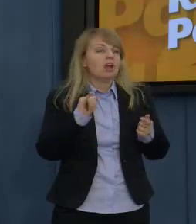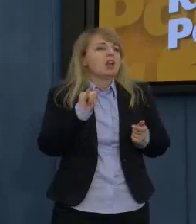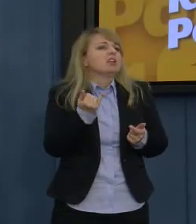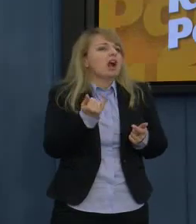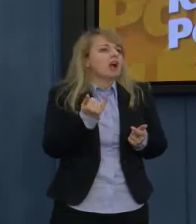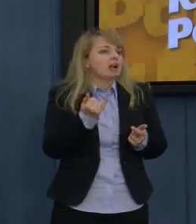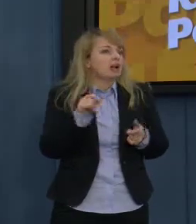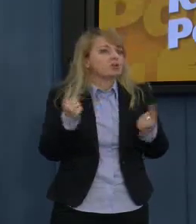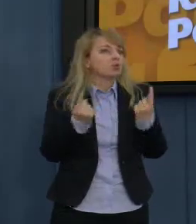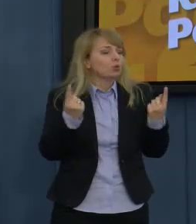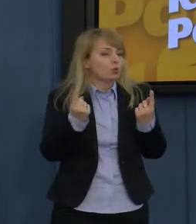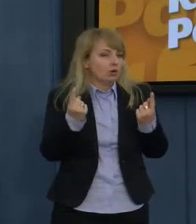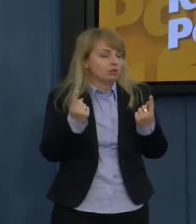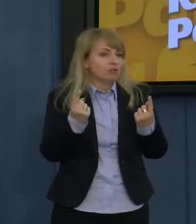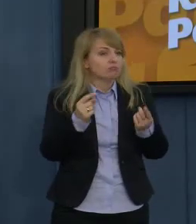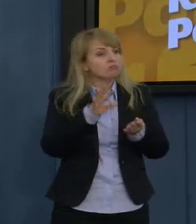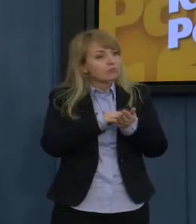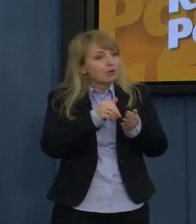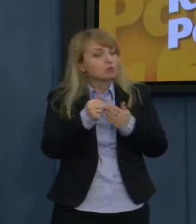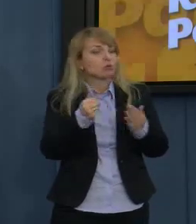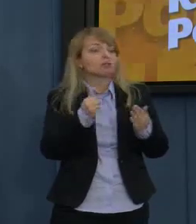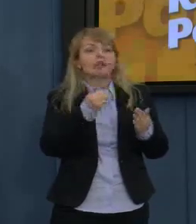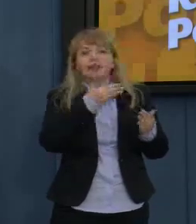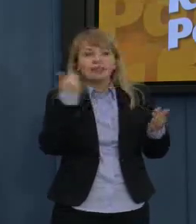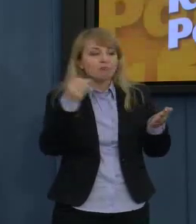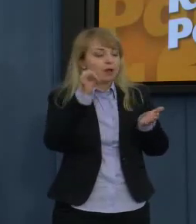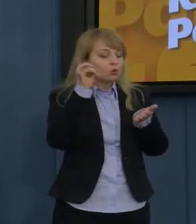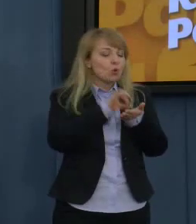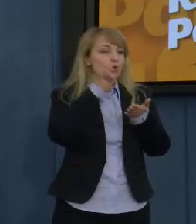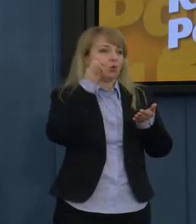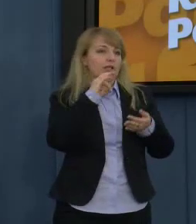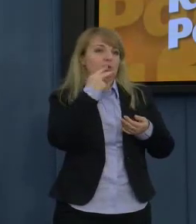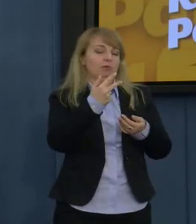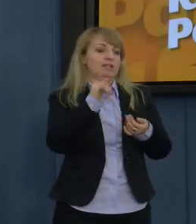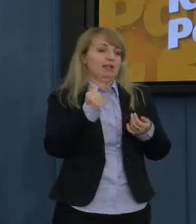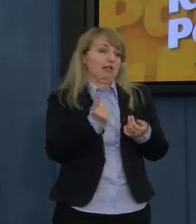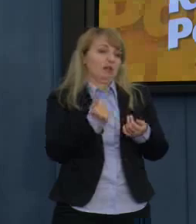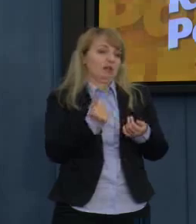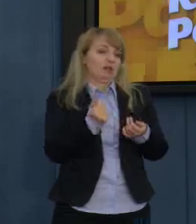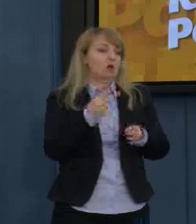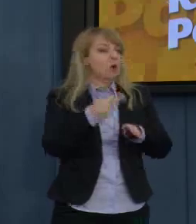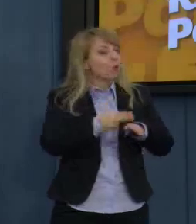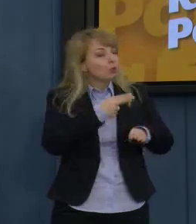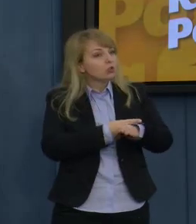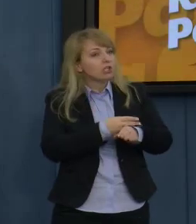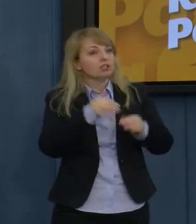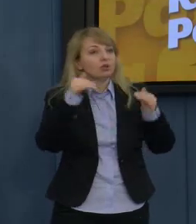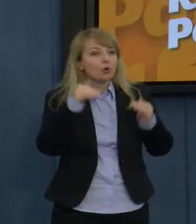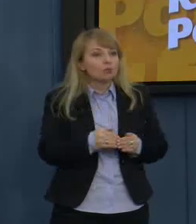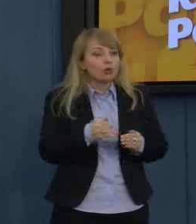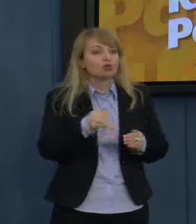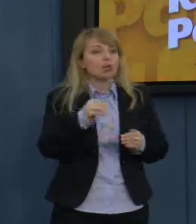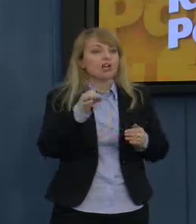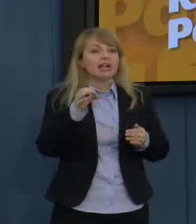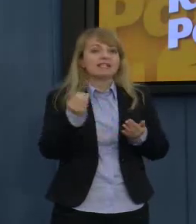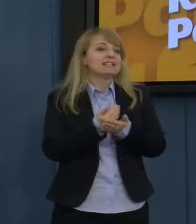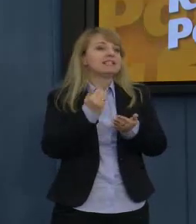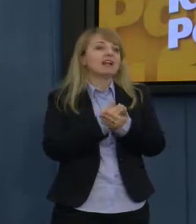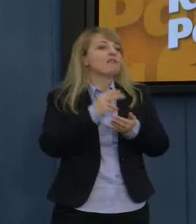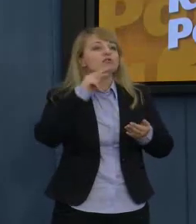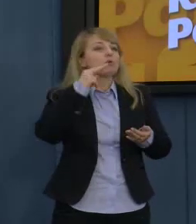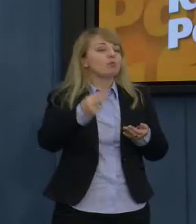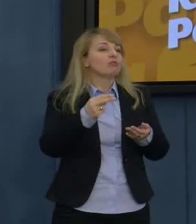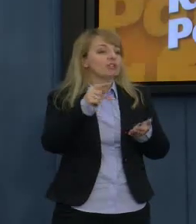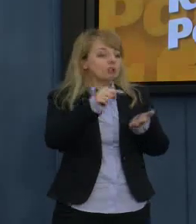że jest oczywiste, że mam tutaj do czynienia z pojęciem nieprecyzyjnym i z pewną arbitralnością decyzji urzędników. Urzędnicy zawsze będą mogli Państwu wykazywać, że ta